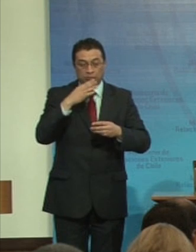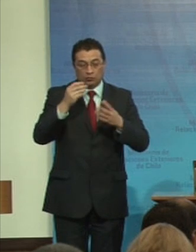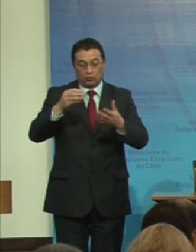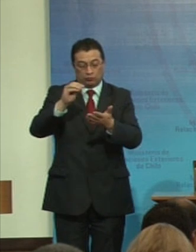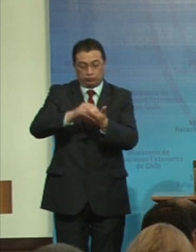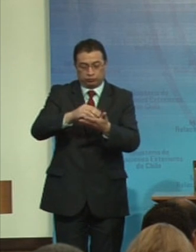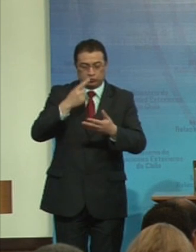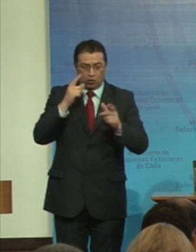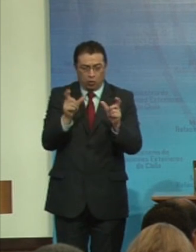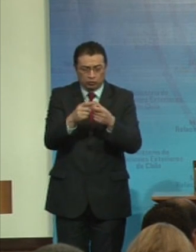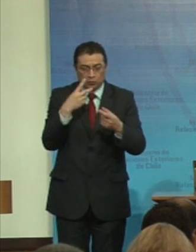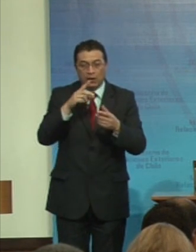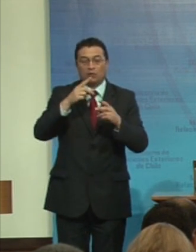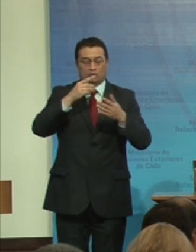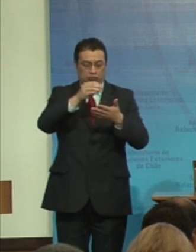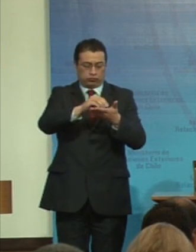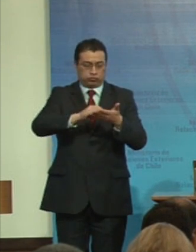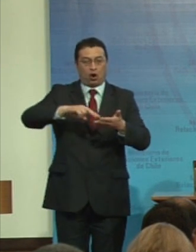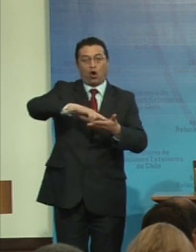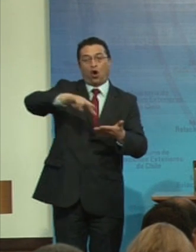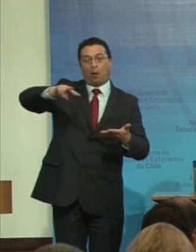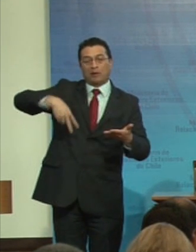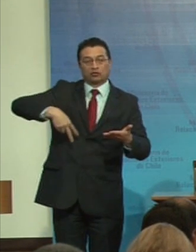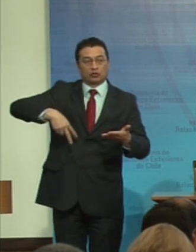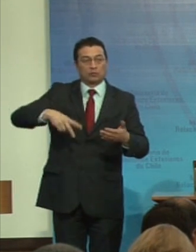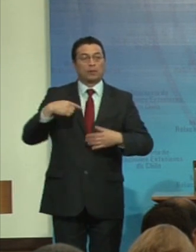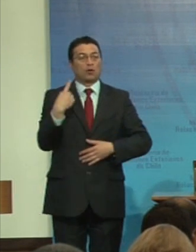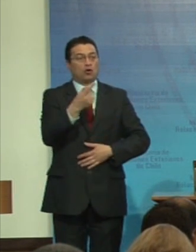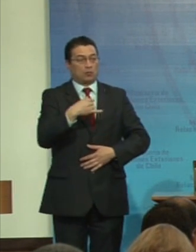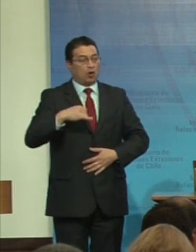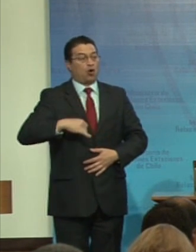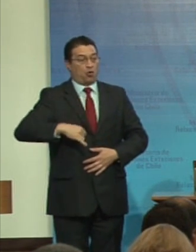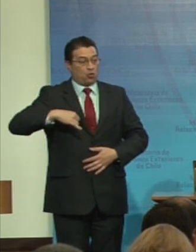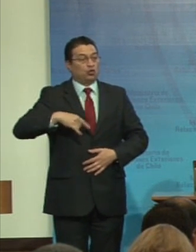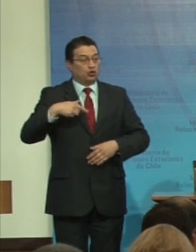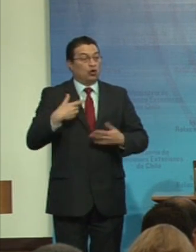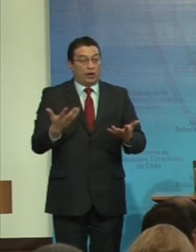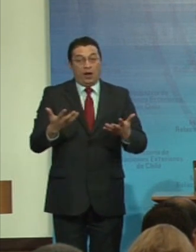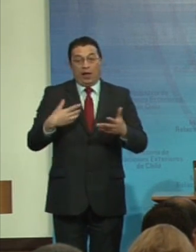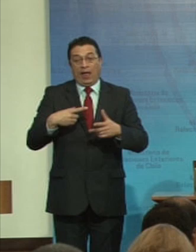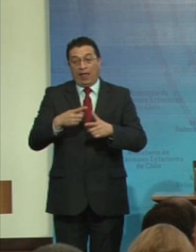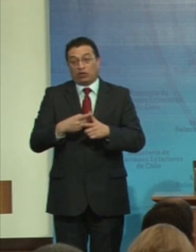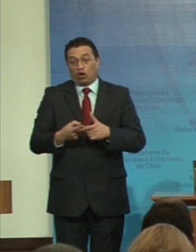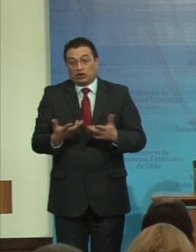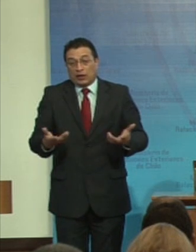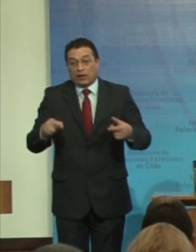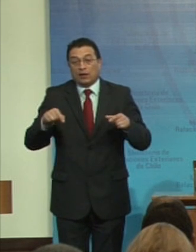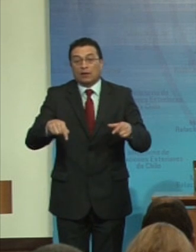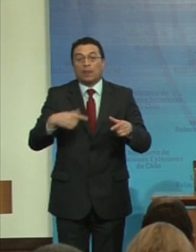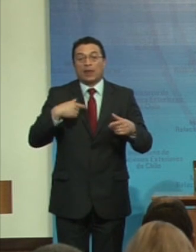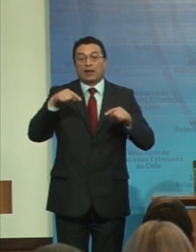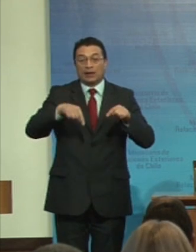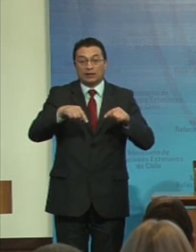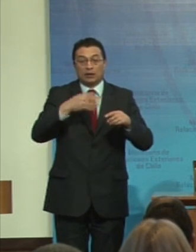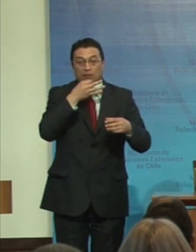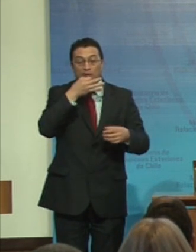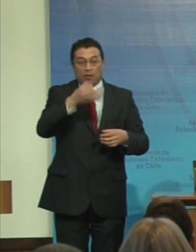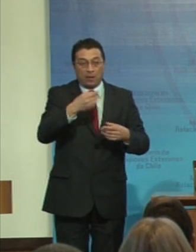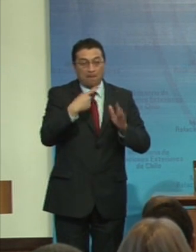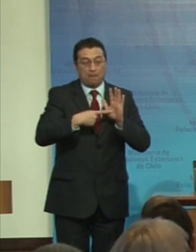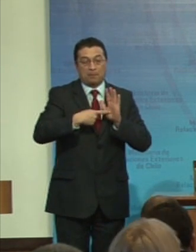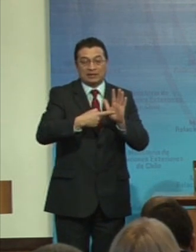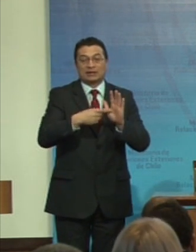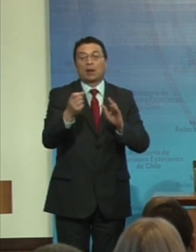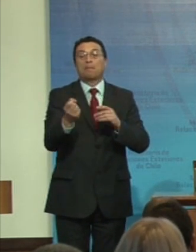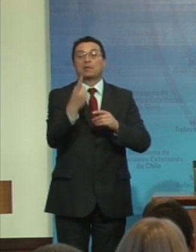un texto de convención. Nos llena de orgullo, entonces, en este contexto, presentar a